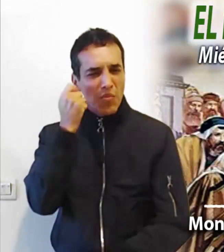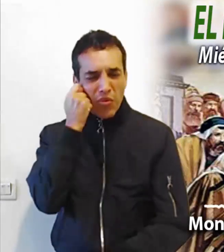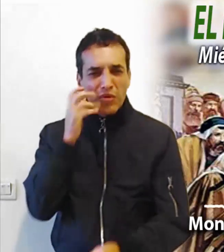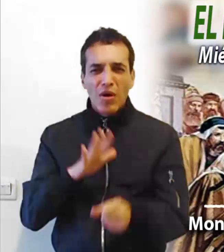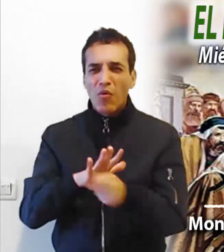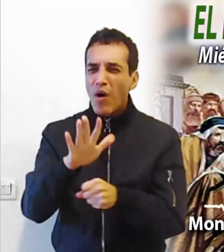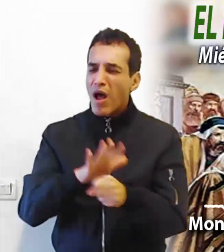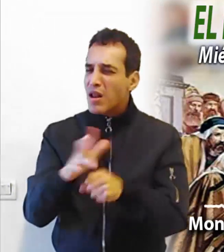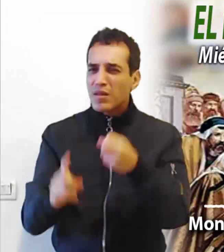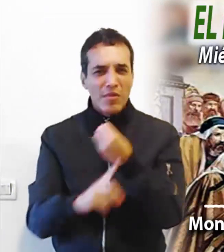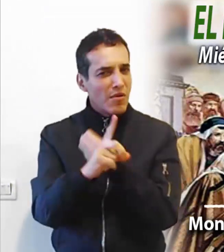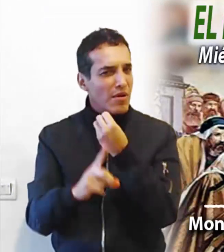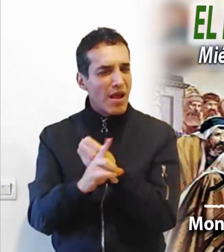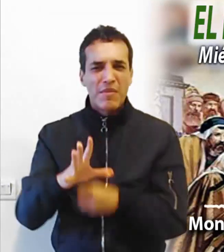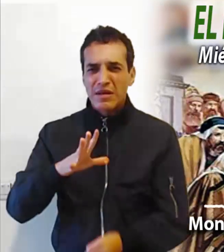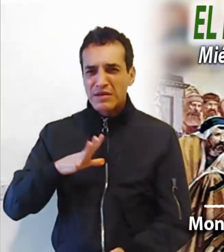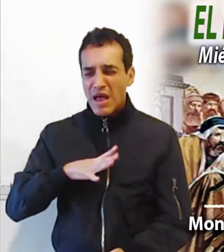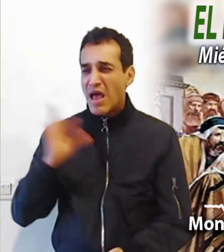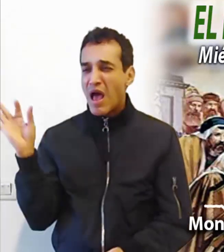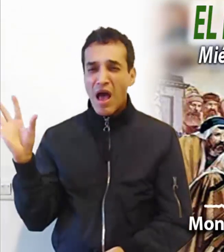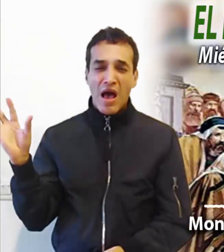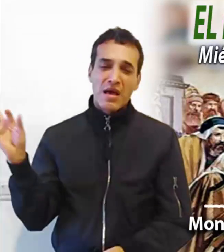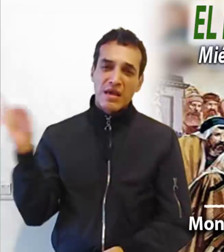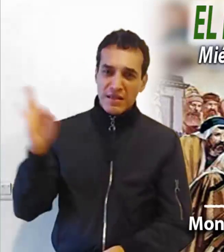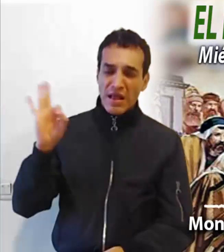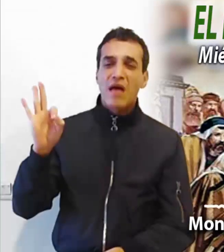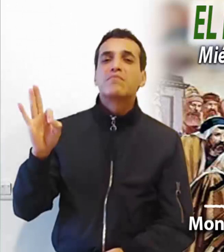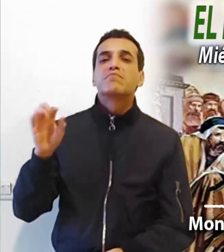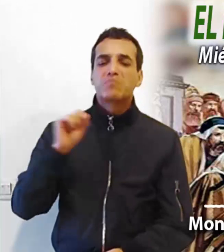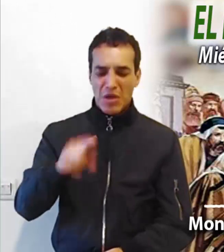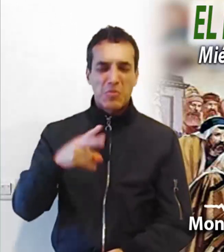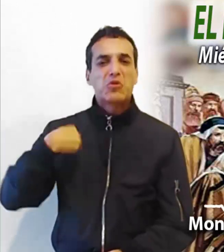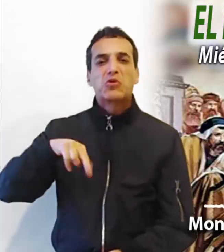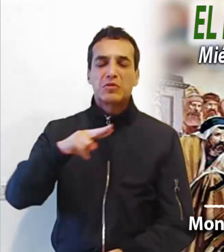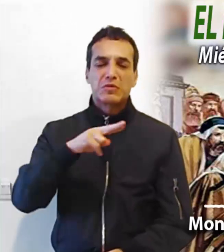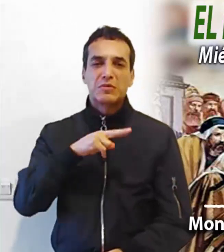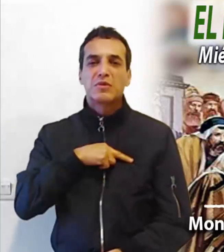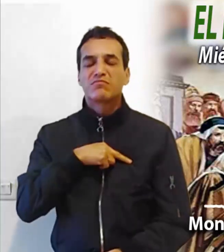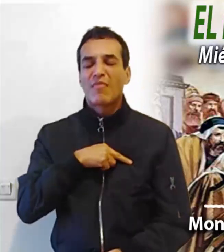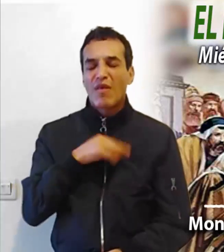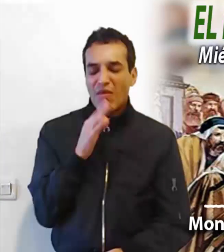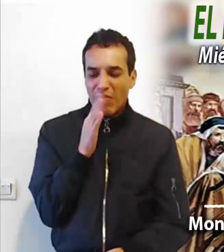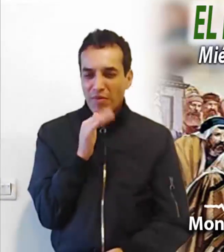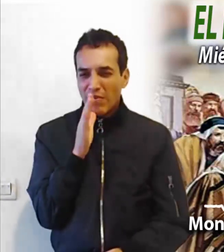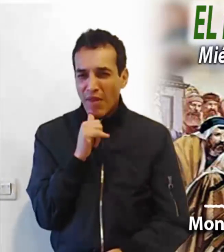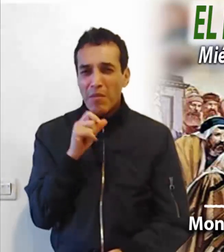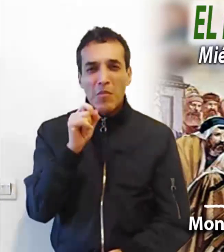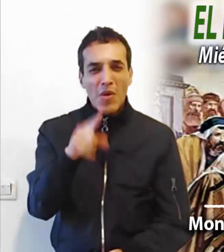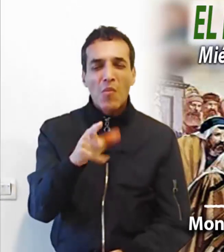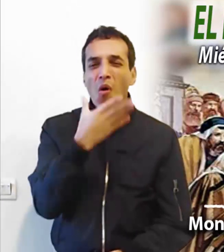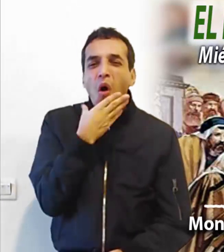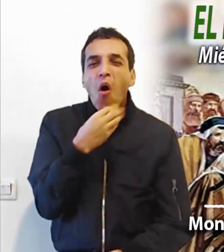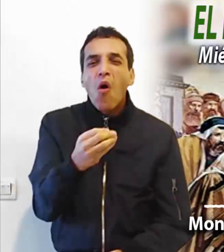veces nosotros mismos ponemos. La curación del hombre de la mano tuyida